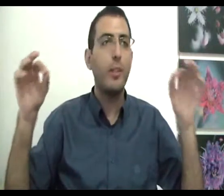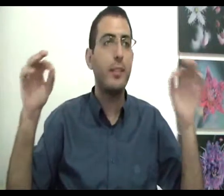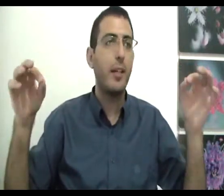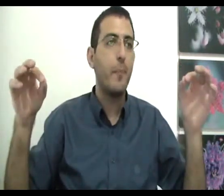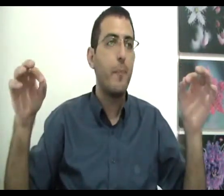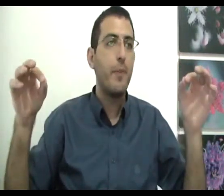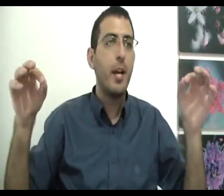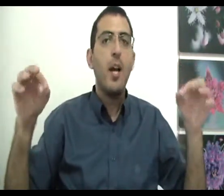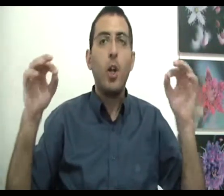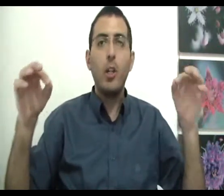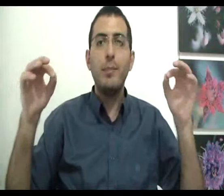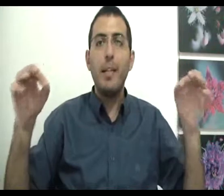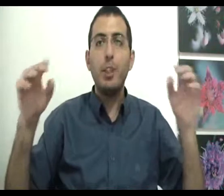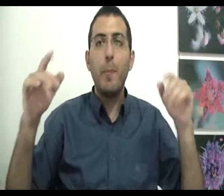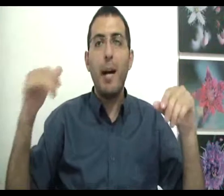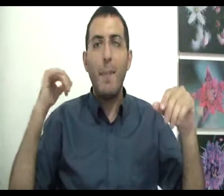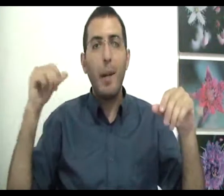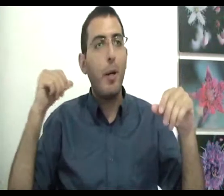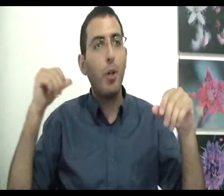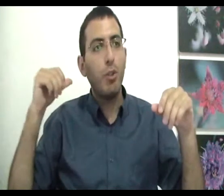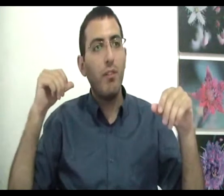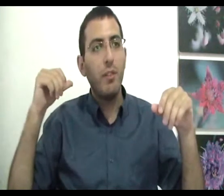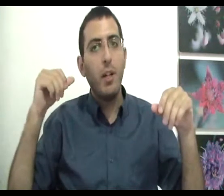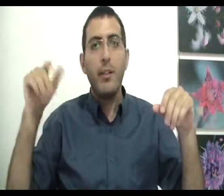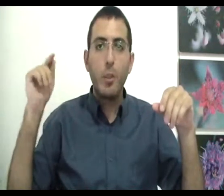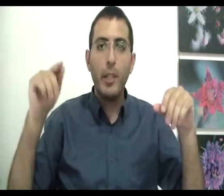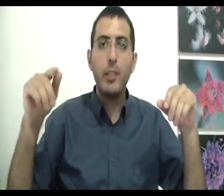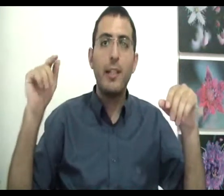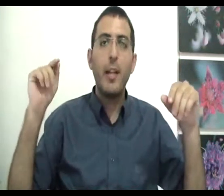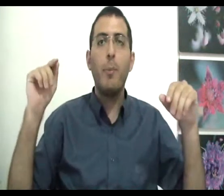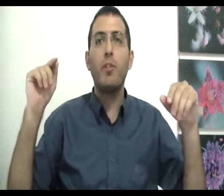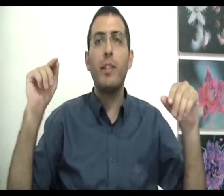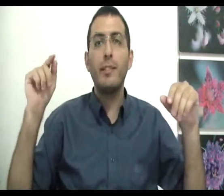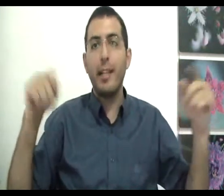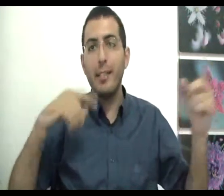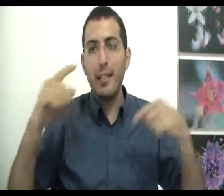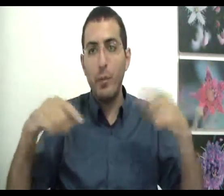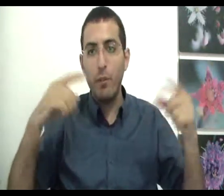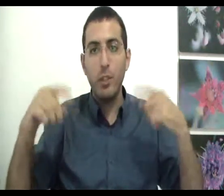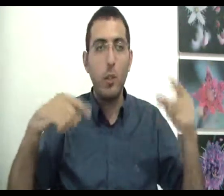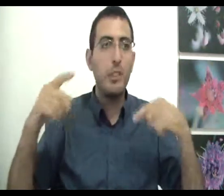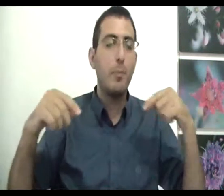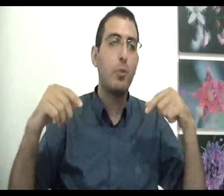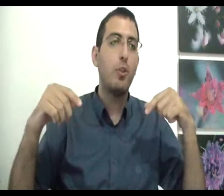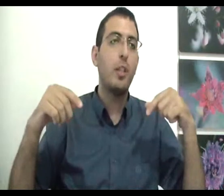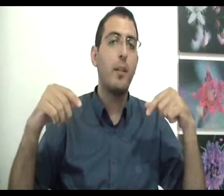נצחי כל זמן שפעם היה פחות טוב זה אומר שאתה עדיין לא בטוב הנצחי כי אתה עדיין טוב שתלוי בסיבות כלשהן